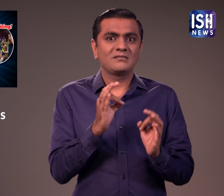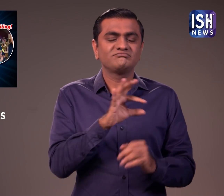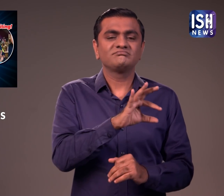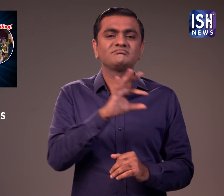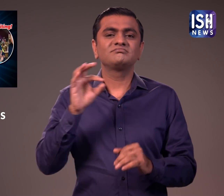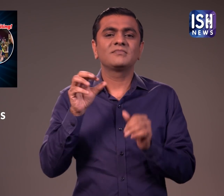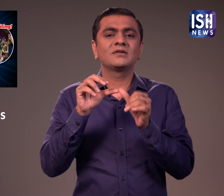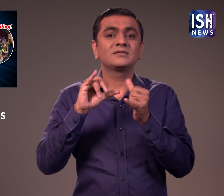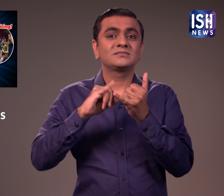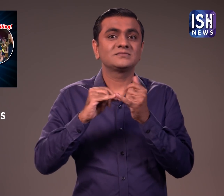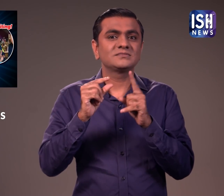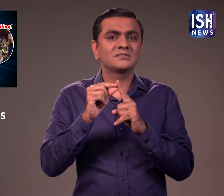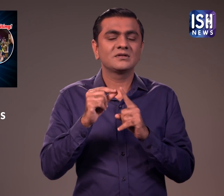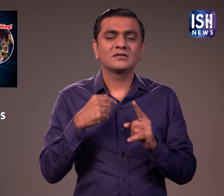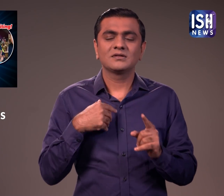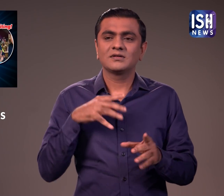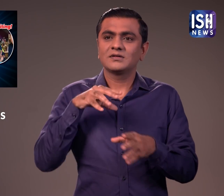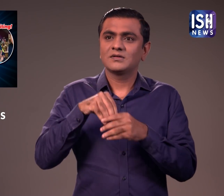बहुत खुश है और सम्मानित महसूस करती है